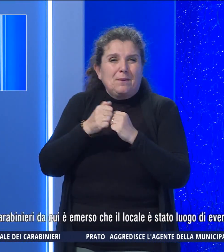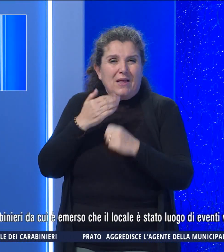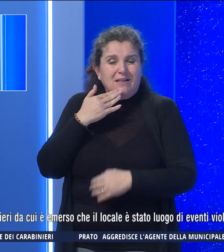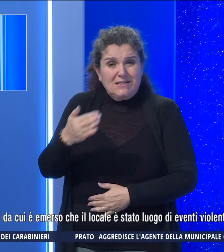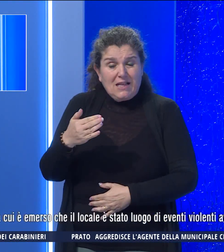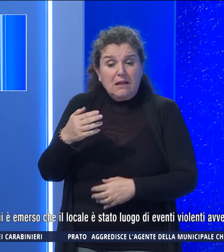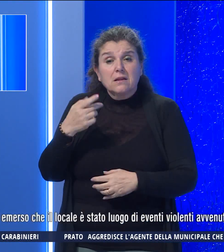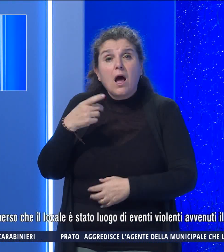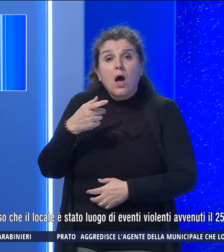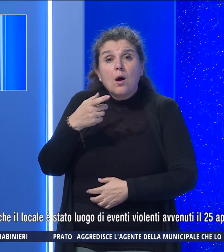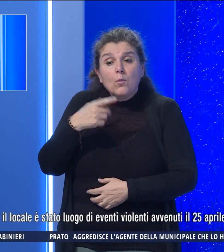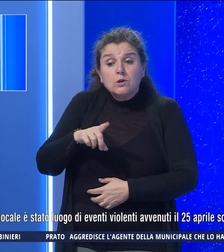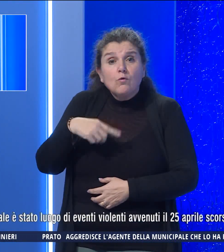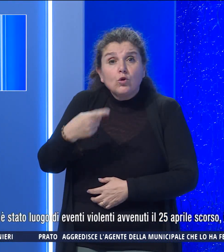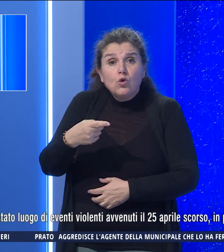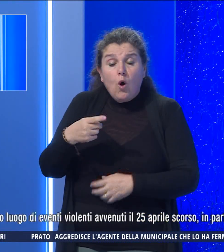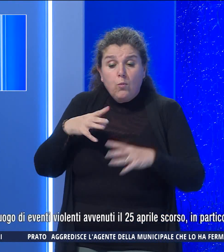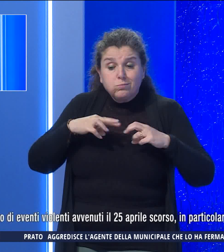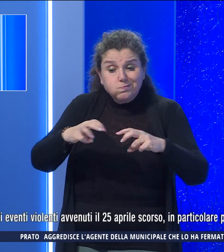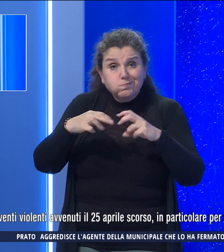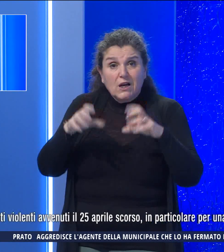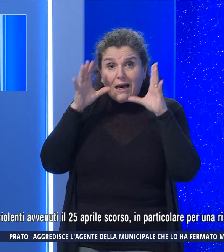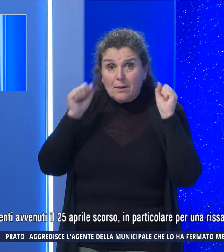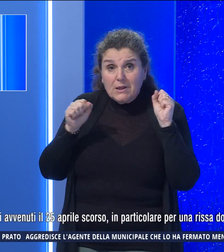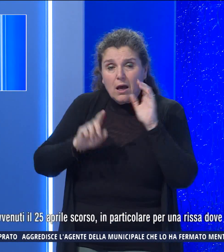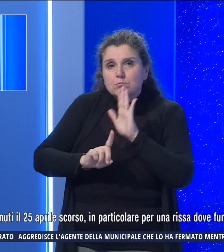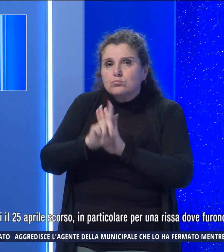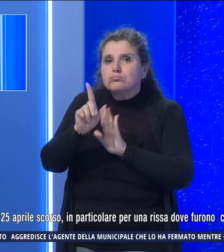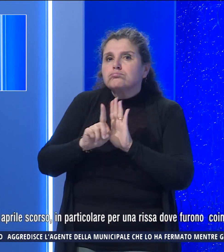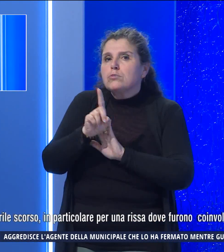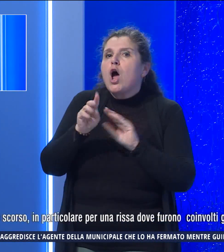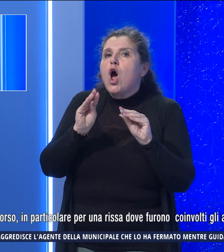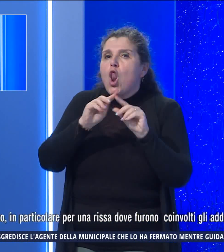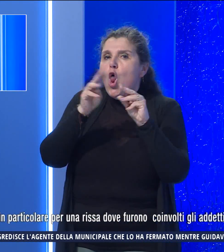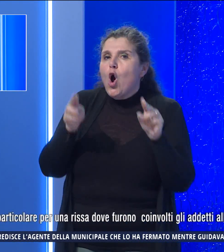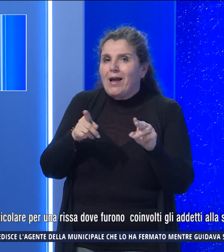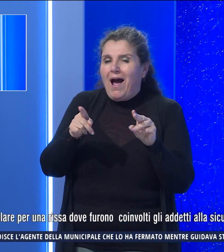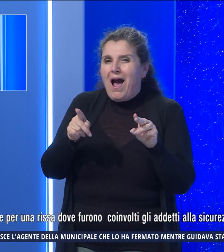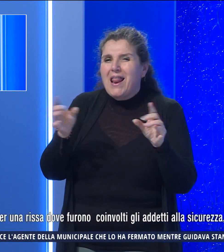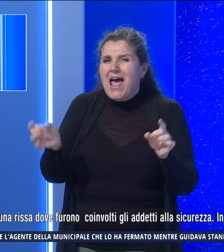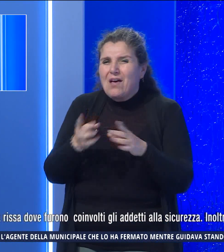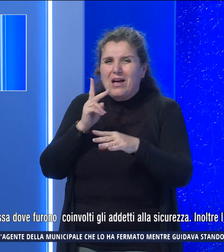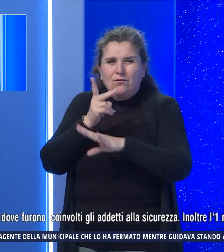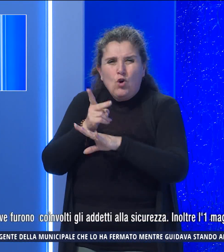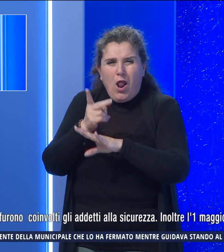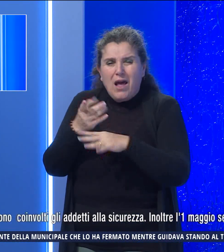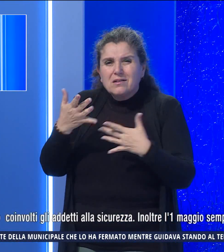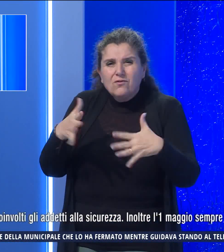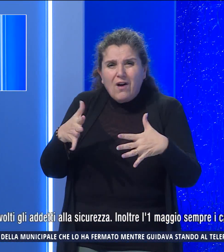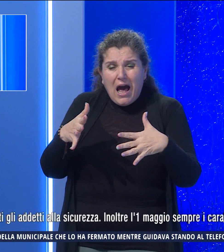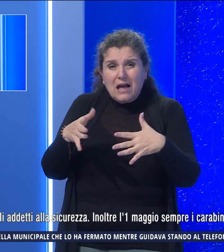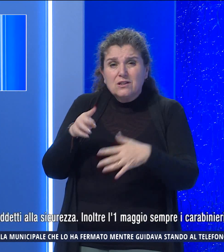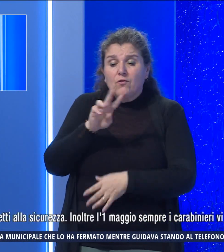carabinieri da cui è emerso che il locale è stato luogo di eventi violenti avvenuti il 25